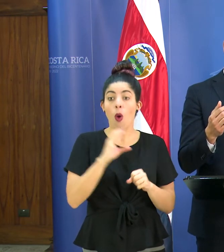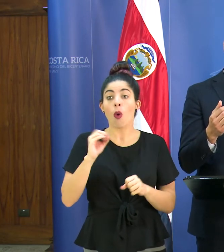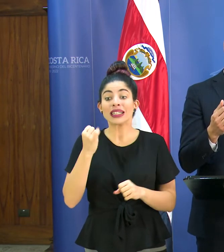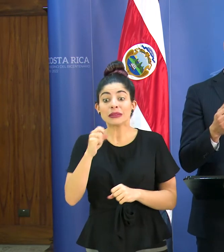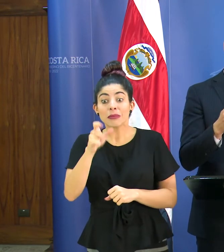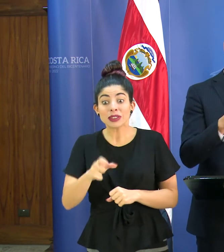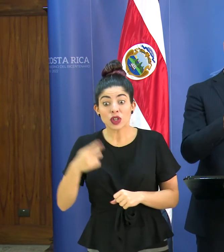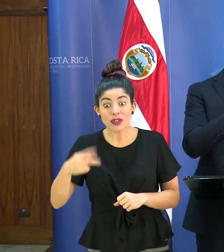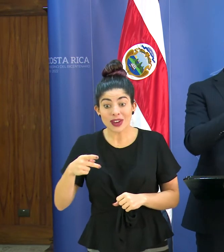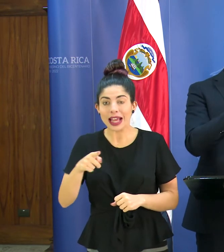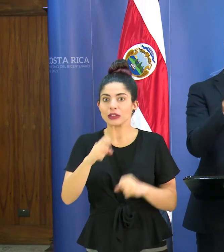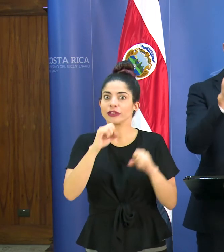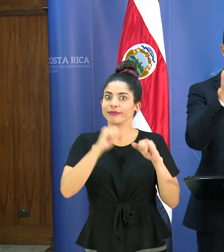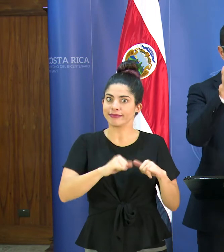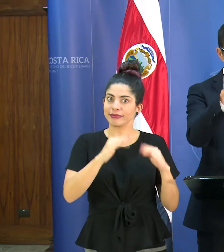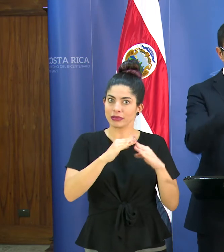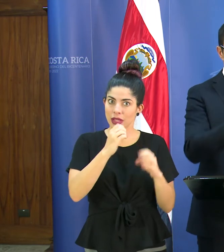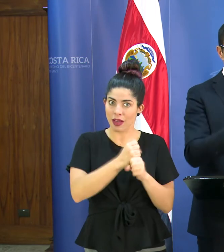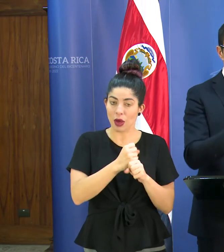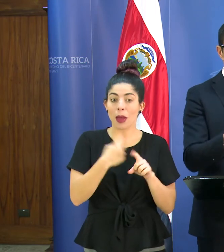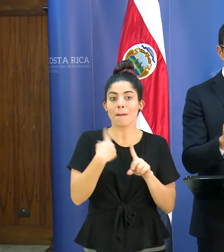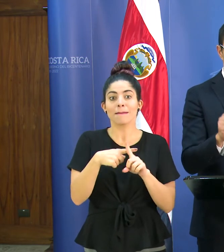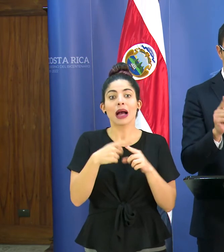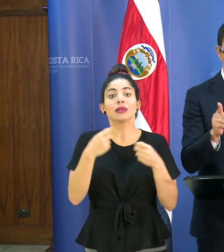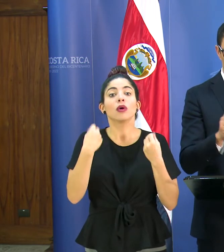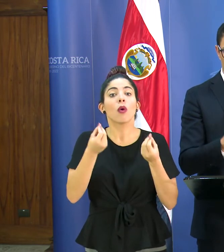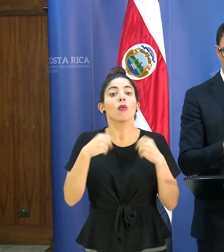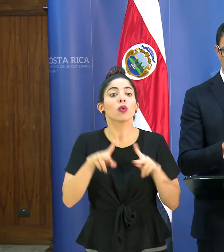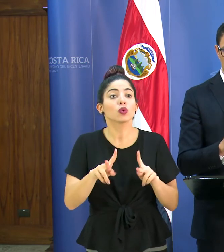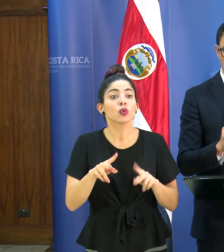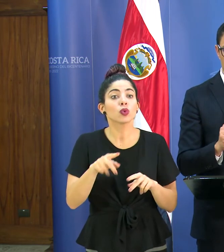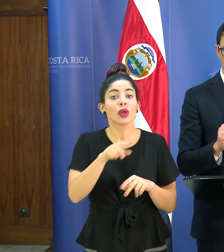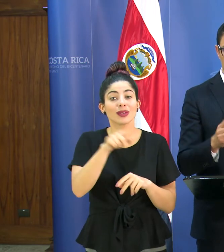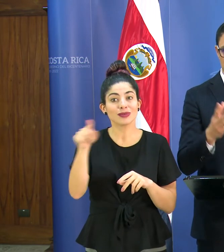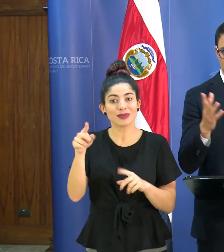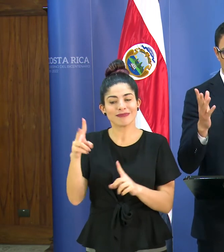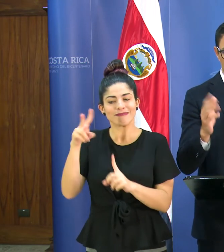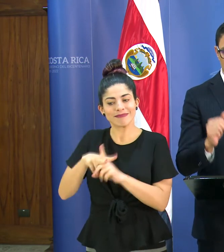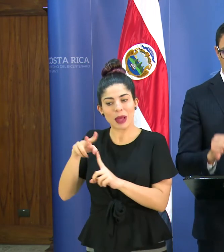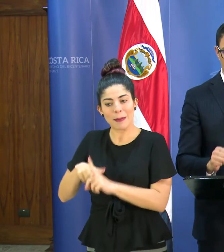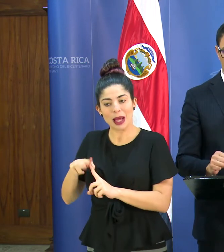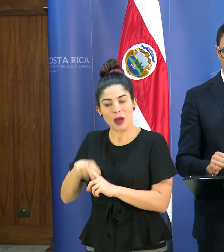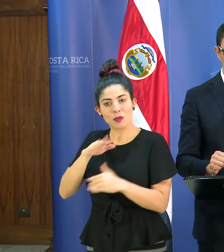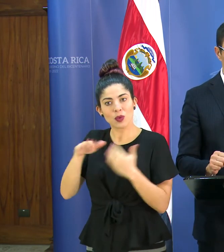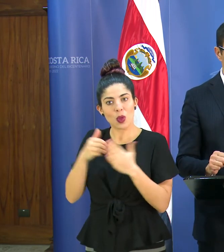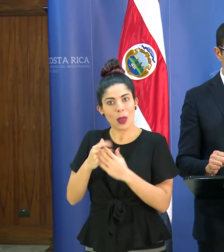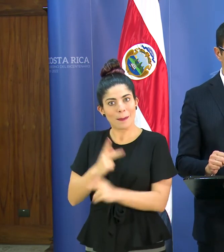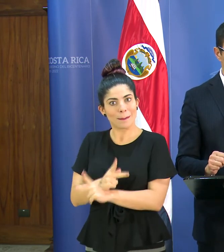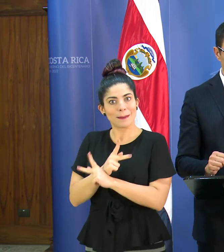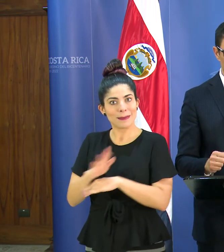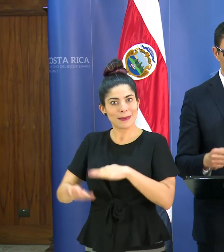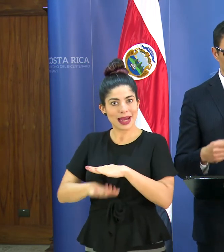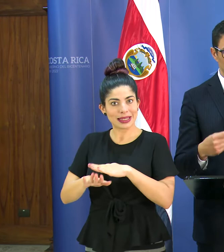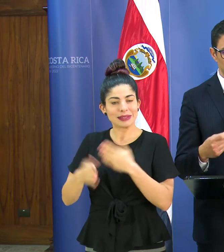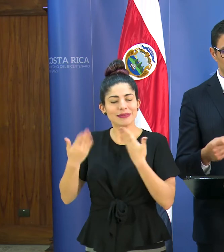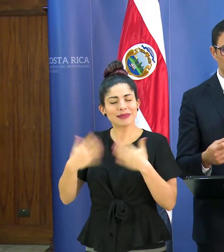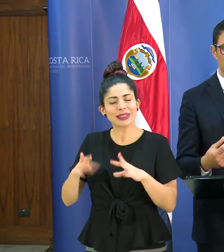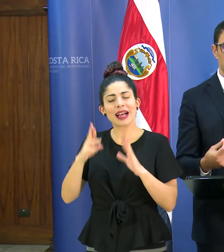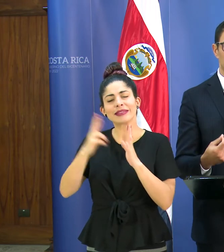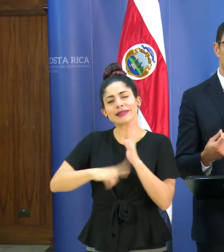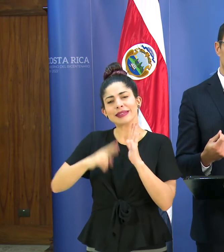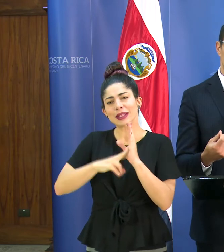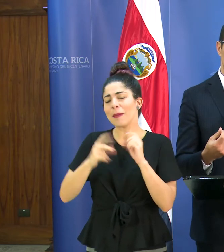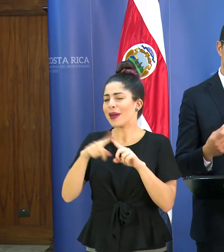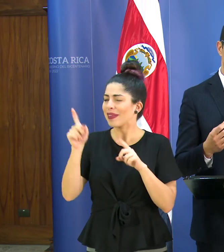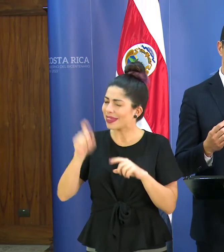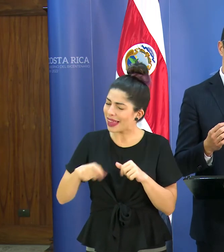Lo que nos permite es, y la respuesta de todos ustedes en la aplicación de las medidas de prevención básicas, que ya las hemos insistido,